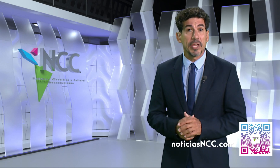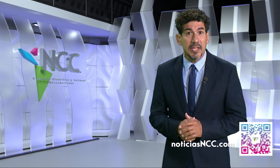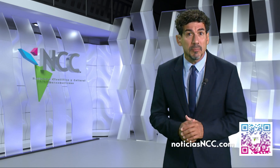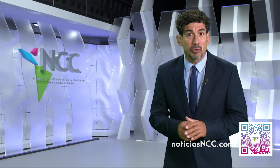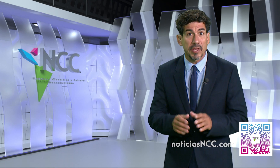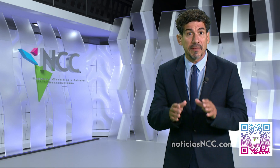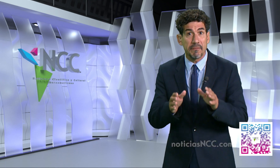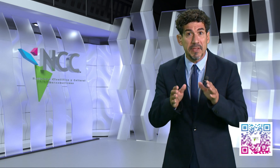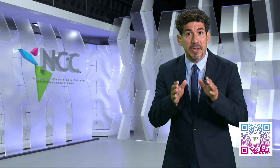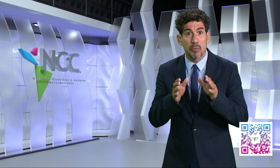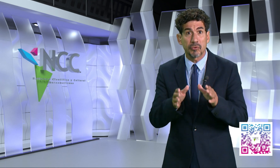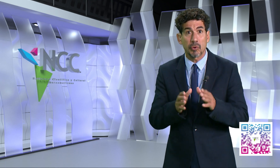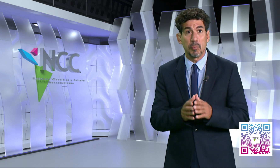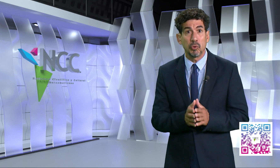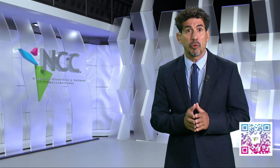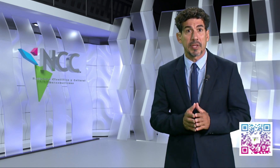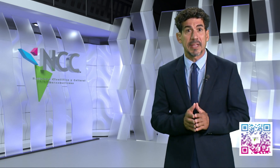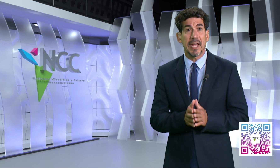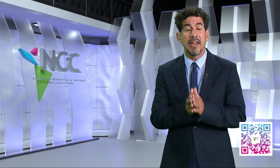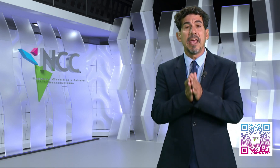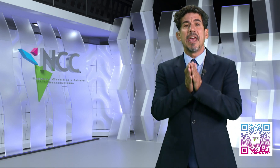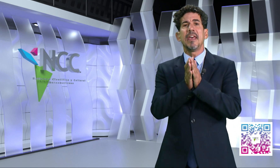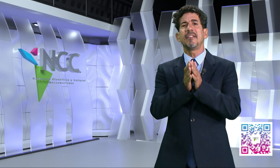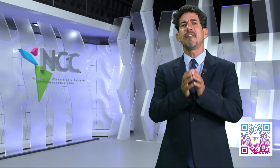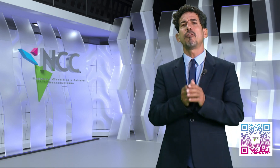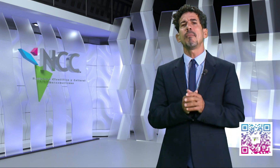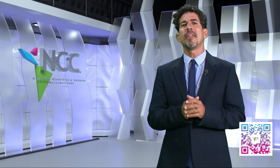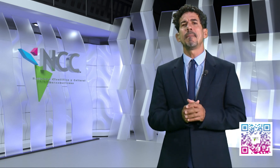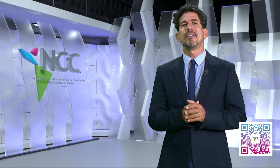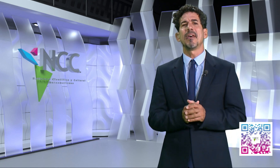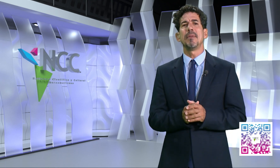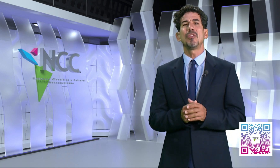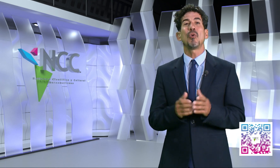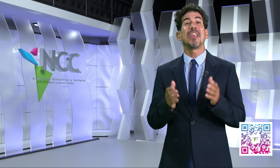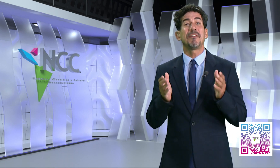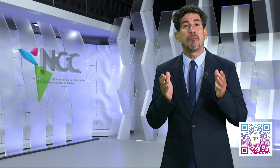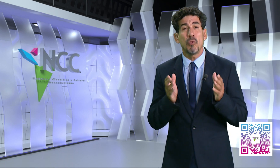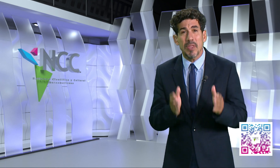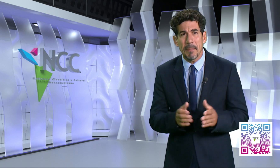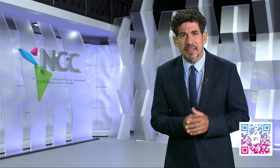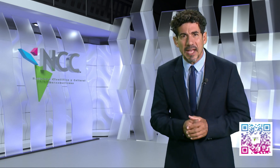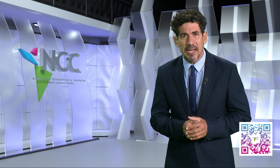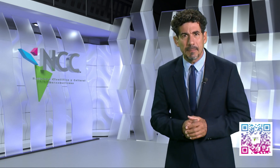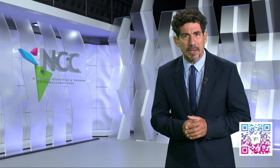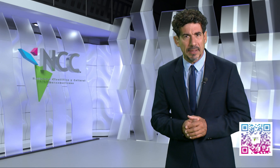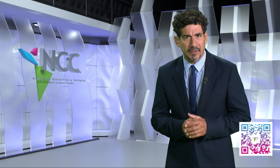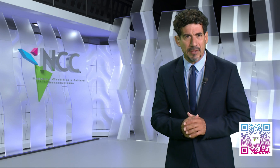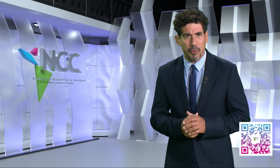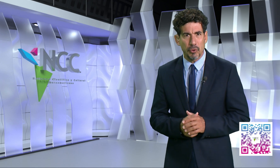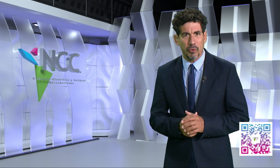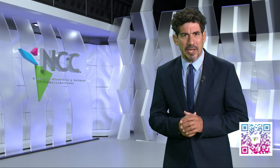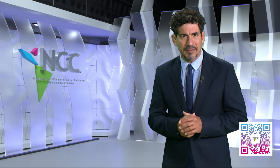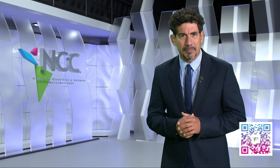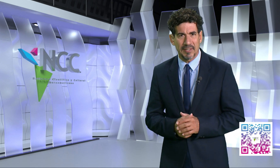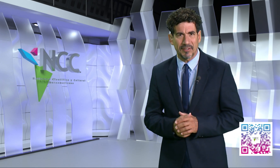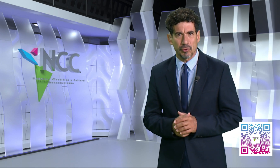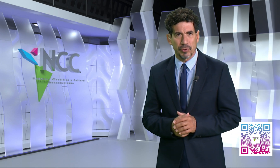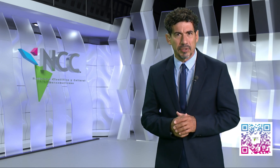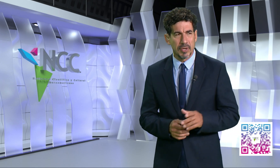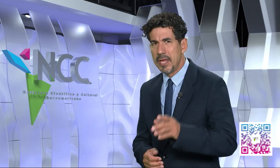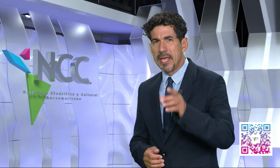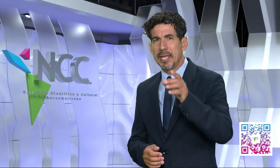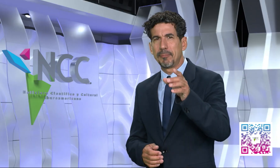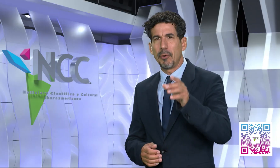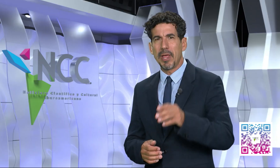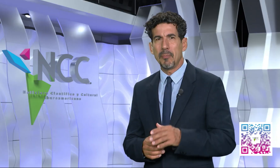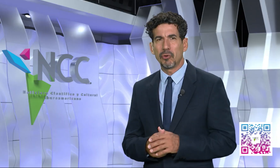algoritmos que definen nuestro mundo digital, esta forma de pensamiento es fundamental para el desarrollo de la civilización.